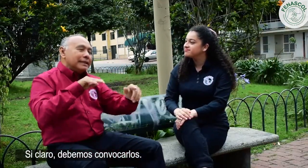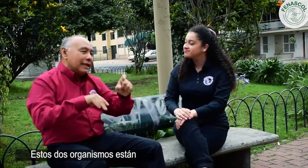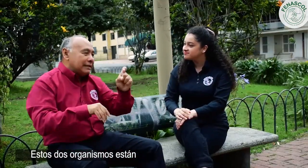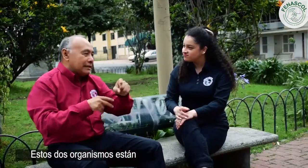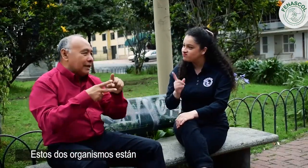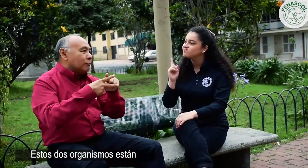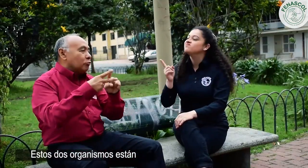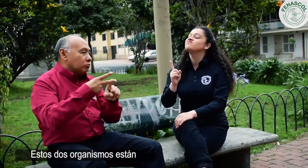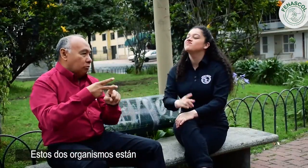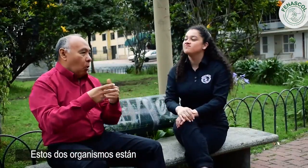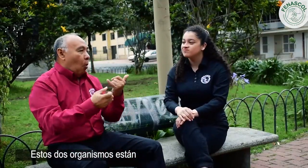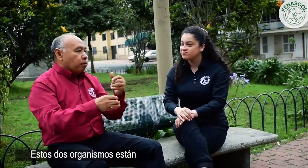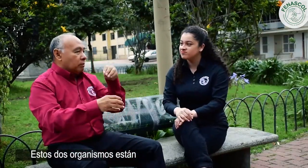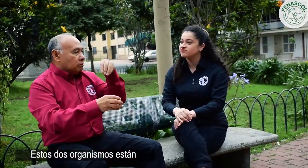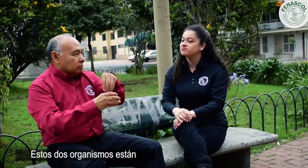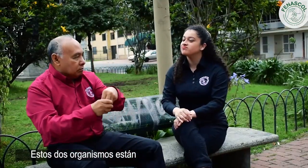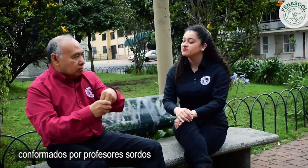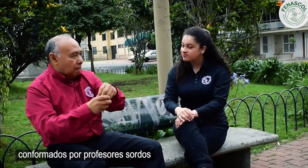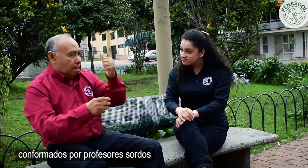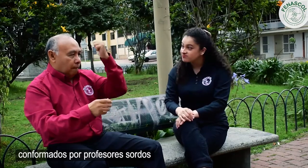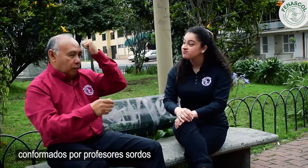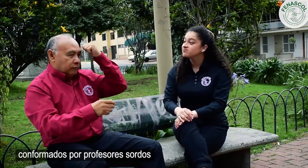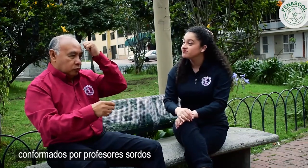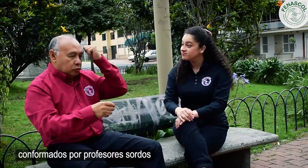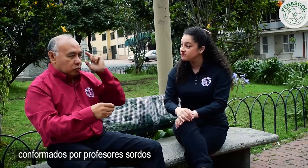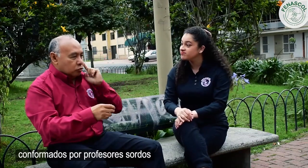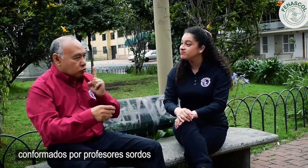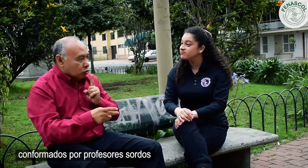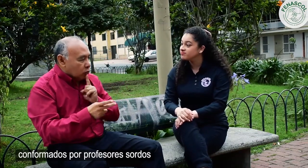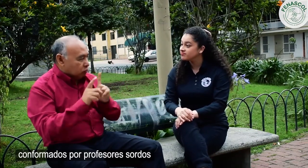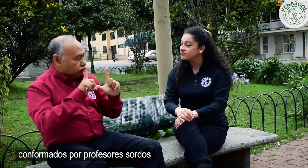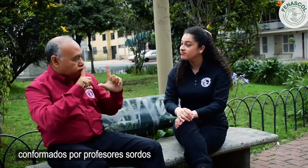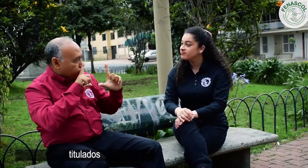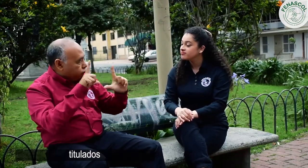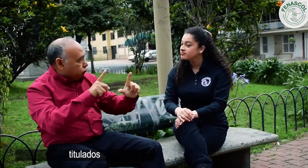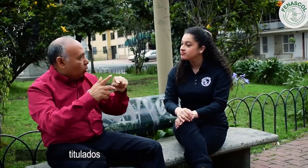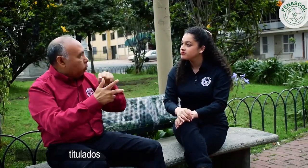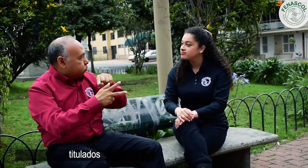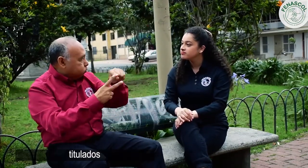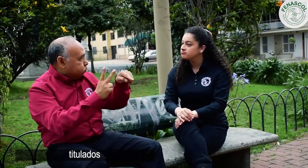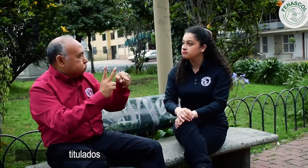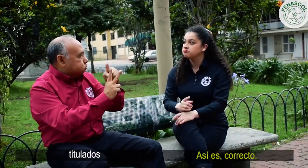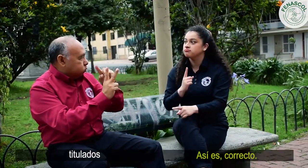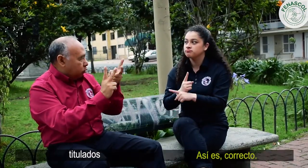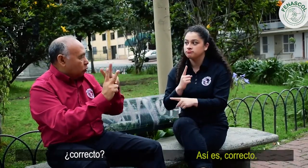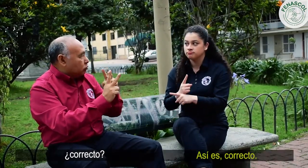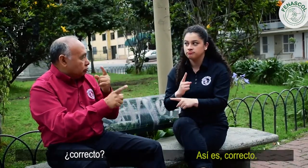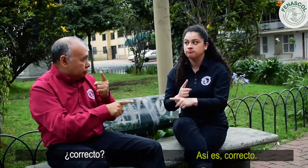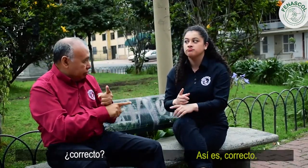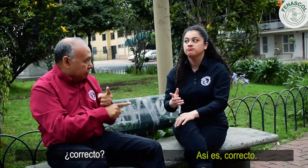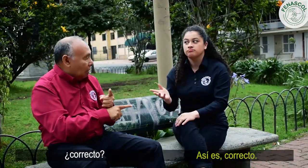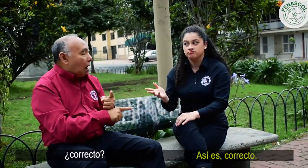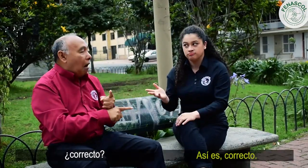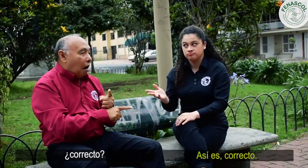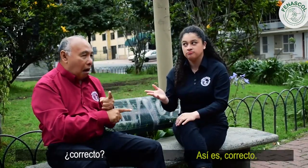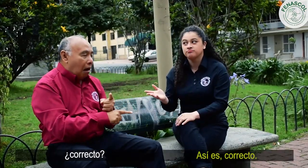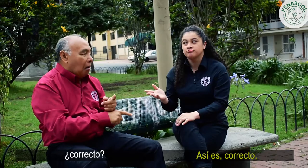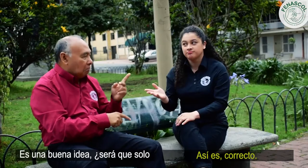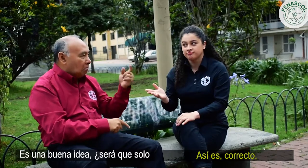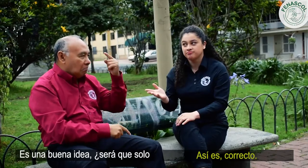estos dos organismos están conformados por profesores sordos titulados así es correcto es buena